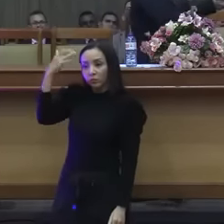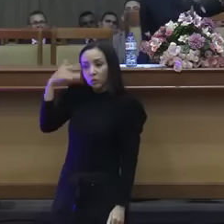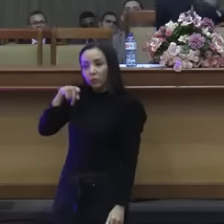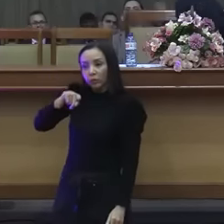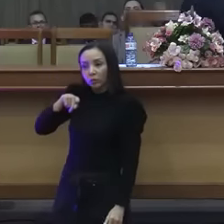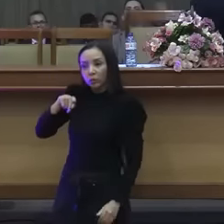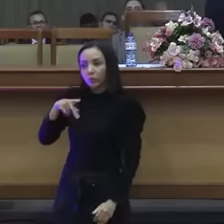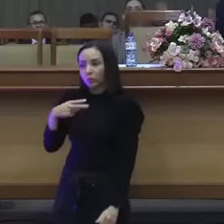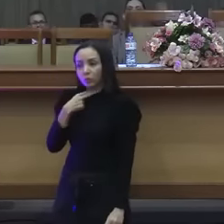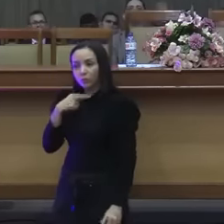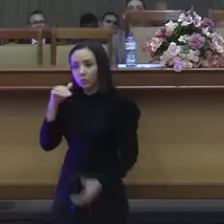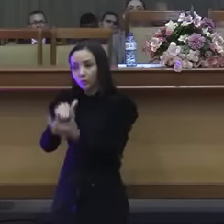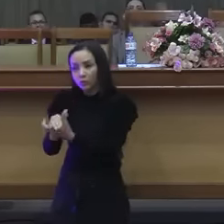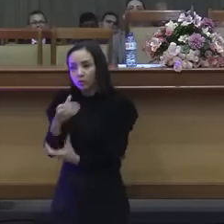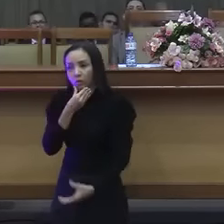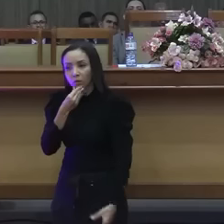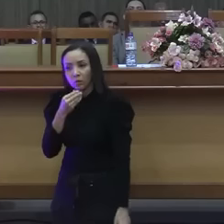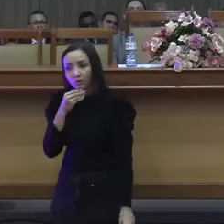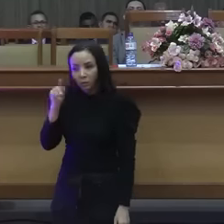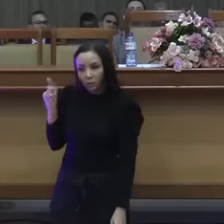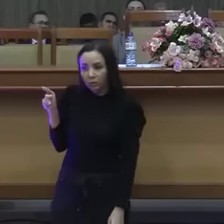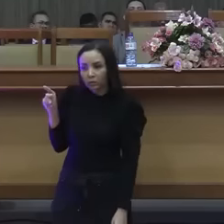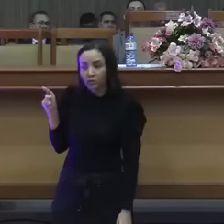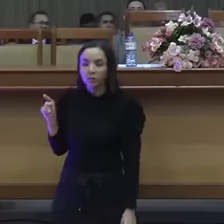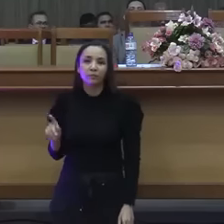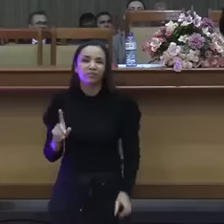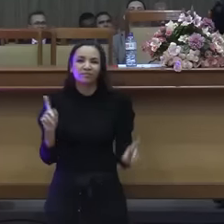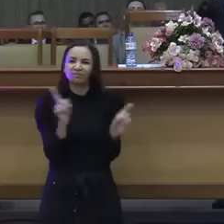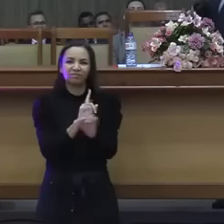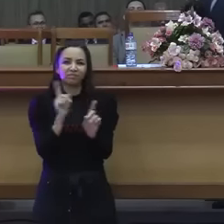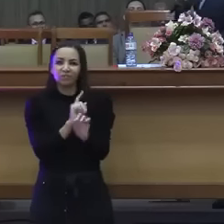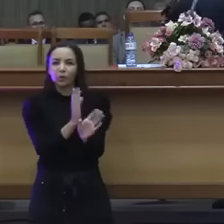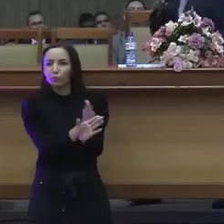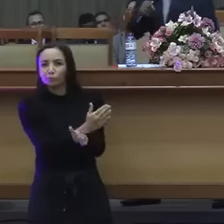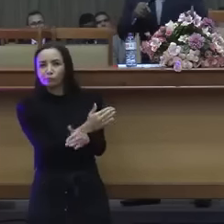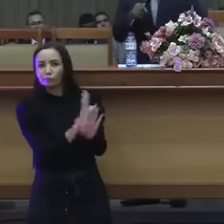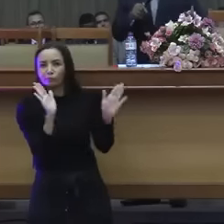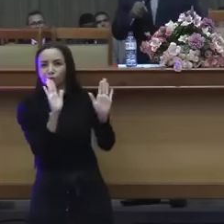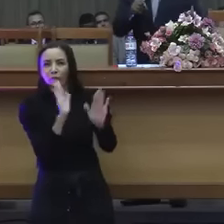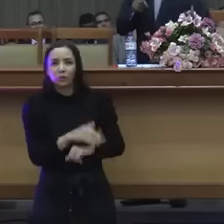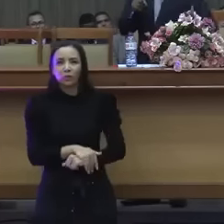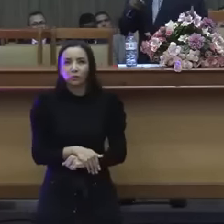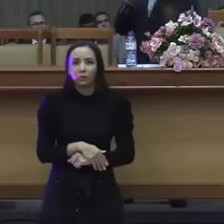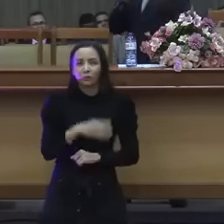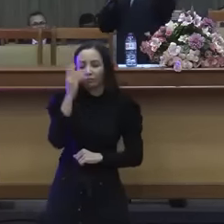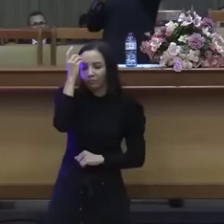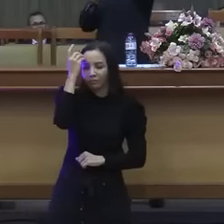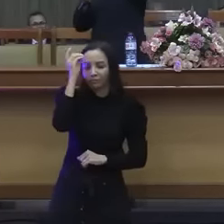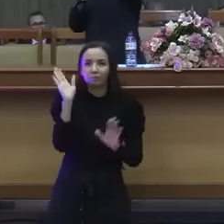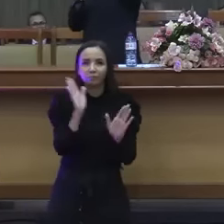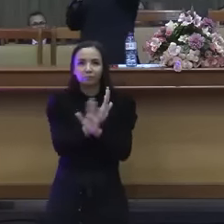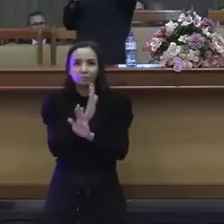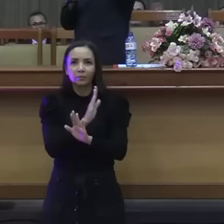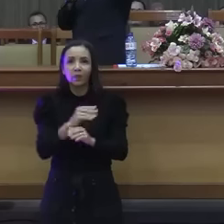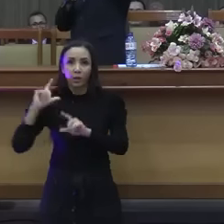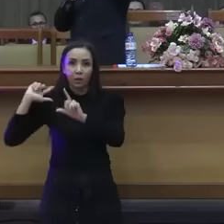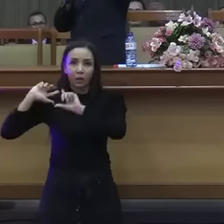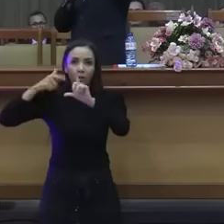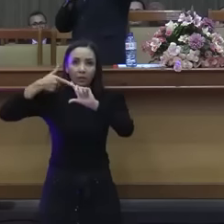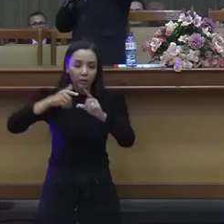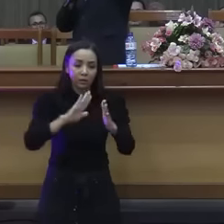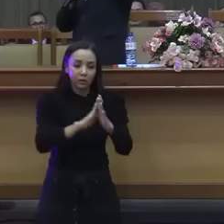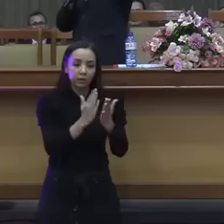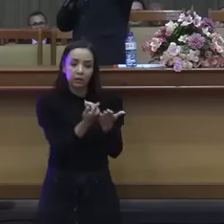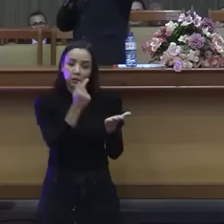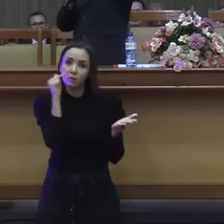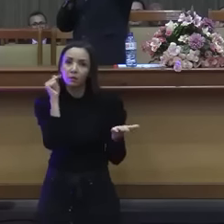acabado o casamento, irmão. Agora em uma serva do Senhor, não, isso não tem nada a ver. A tua tradição é essa daqui. E sabe como é que